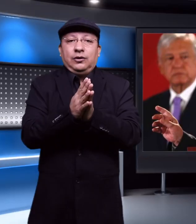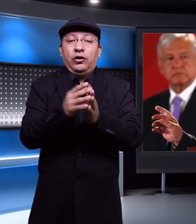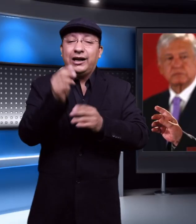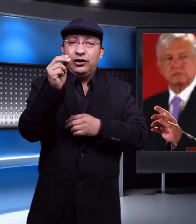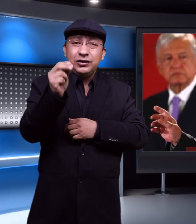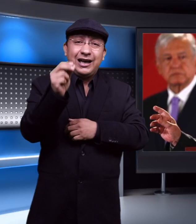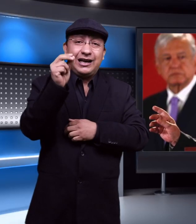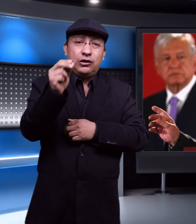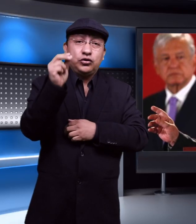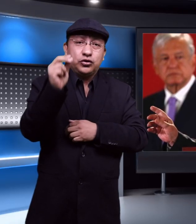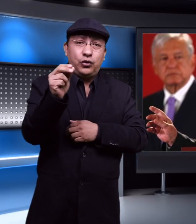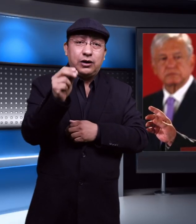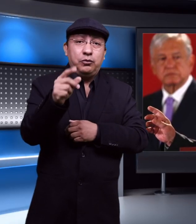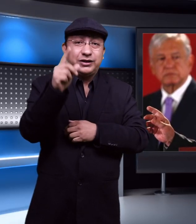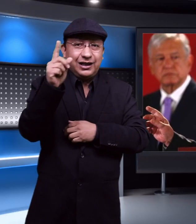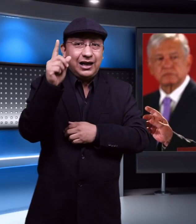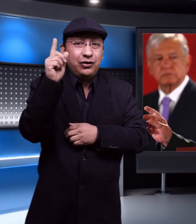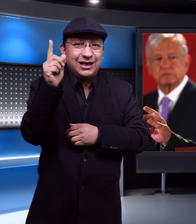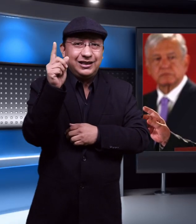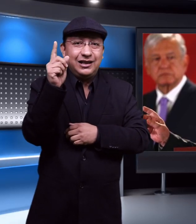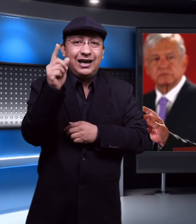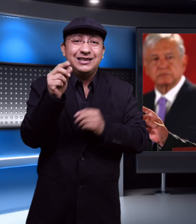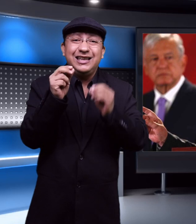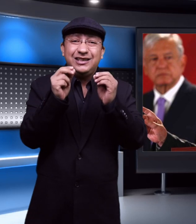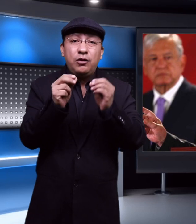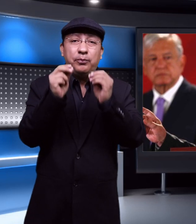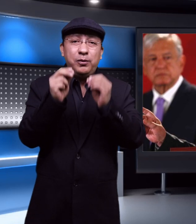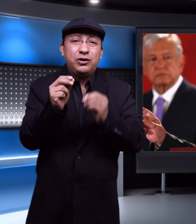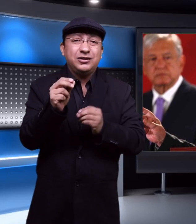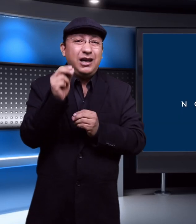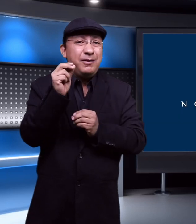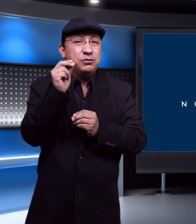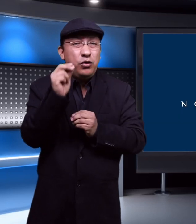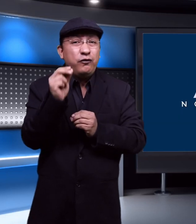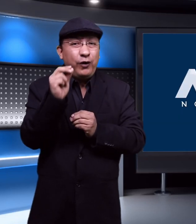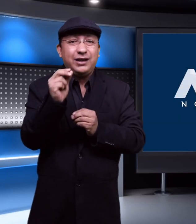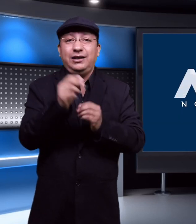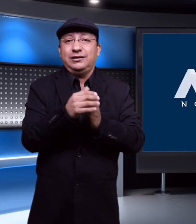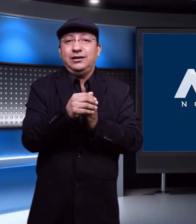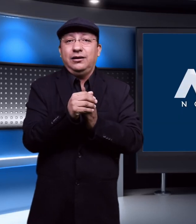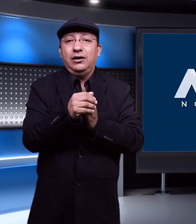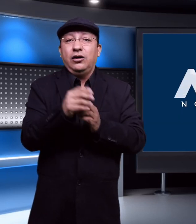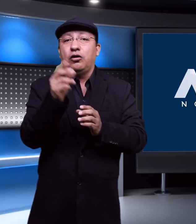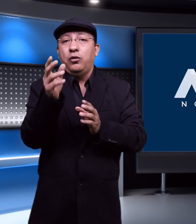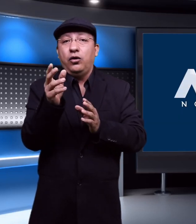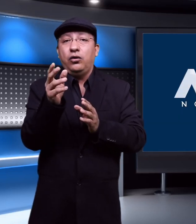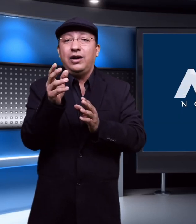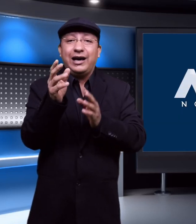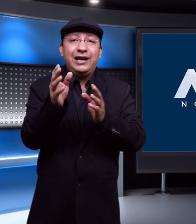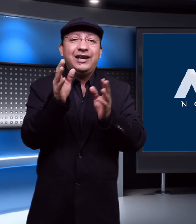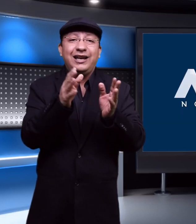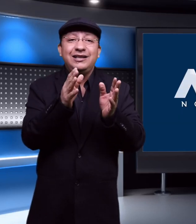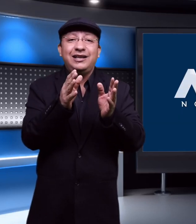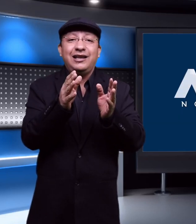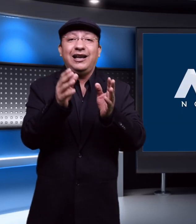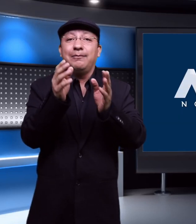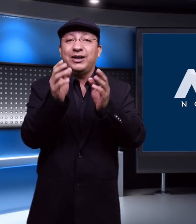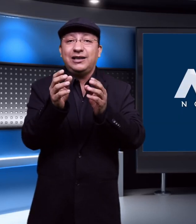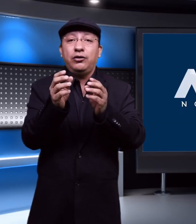Con la renuncia de Carlos Urzúa como secretario de Hacienda se hicieron públicos temas muy fuertes como la gran injerencia del empresario